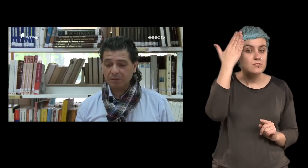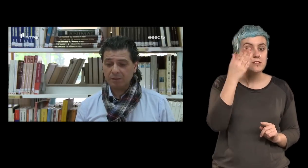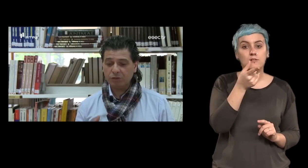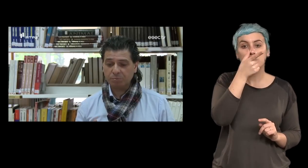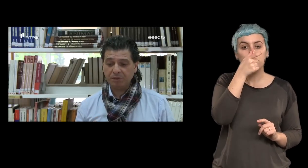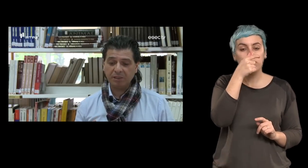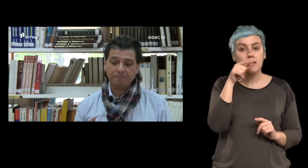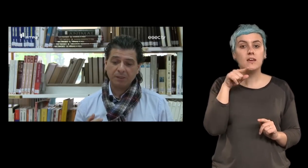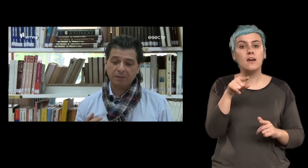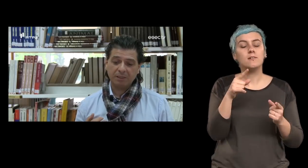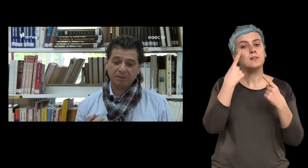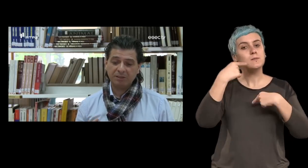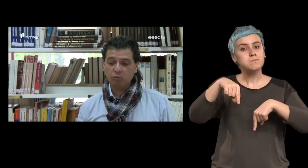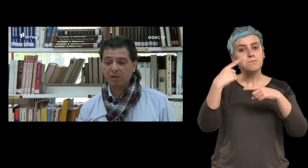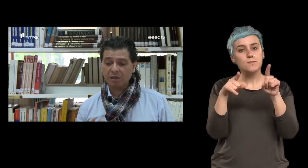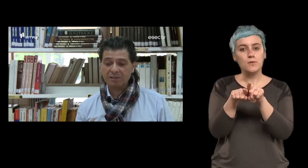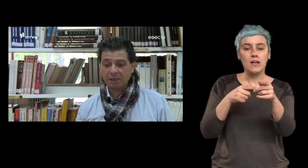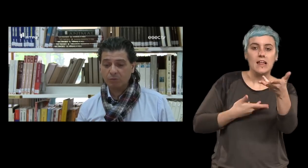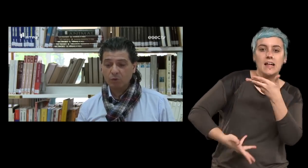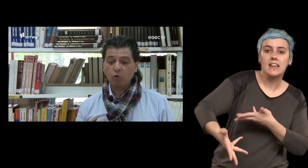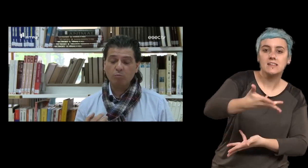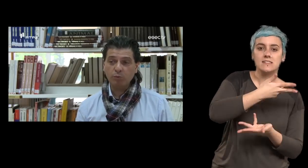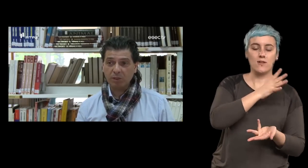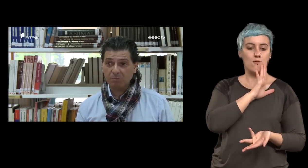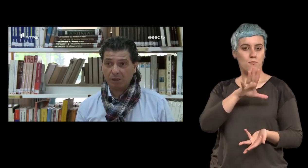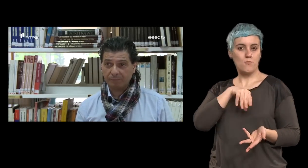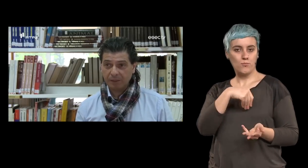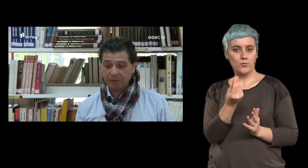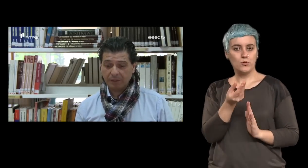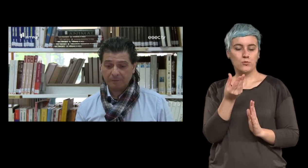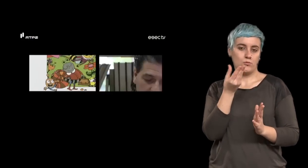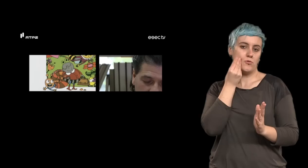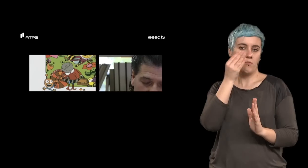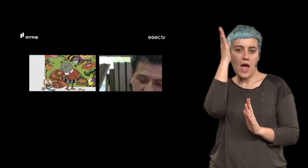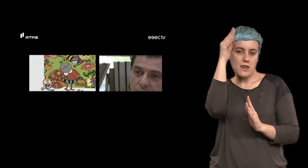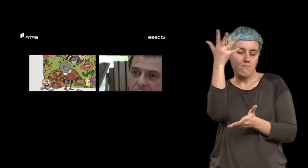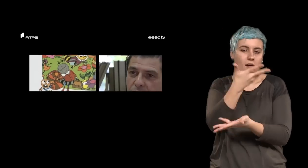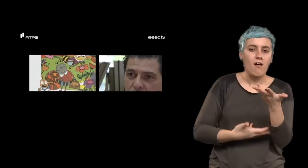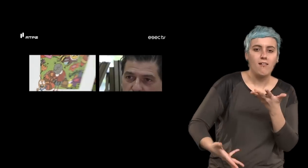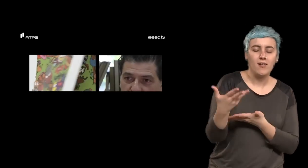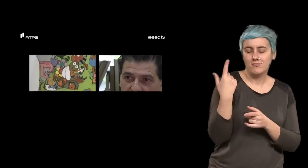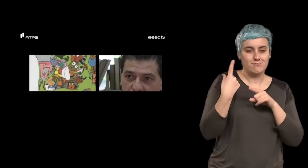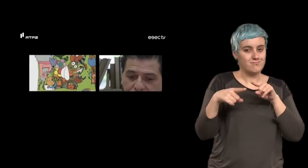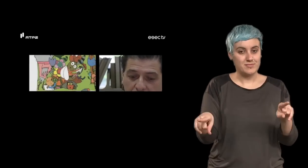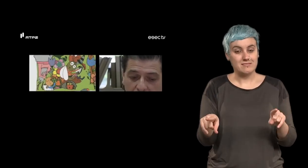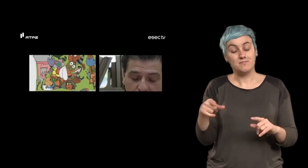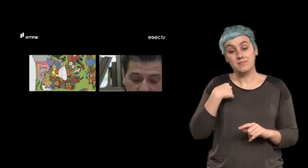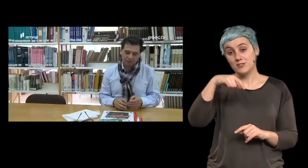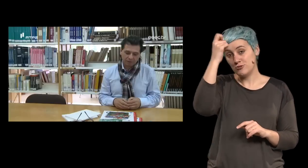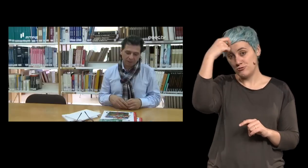inspira digamos assim uma relação com o mundo animal completamente diferente e esta é uma história que tem